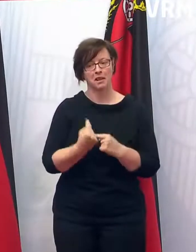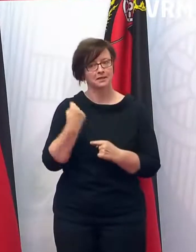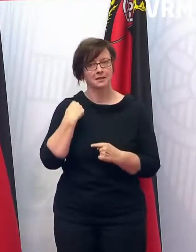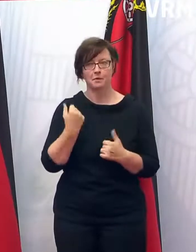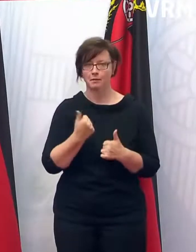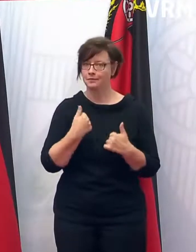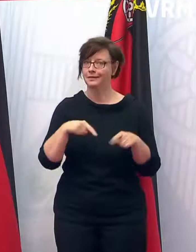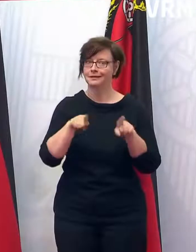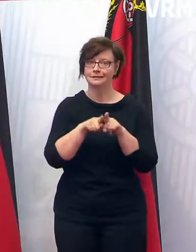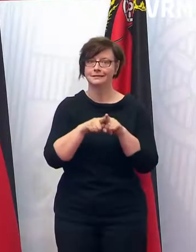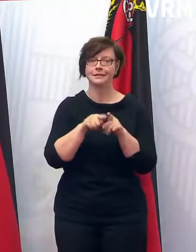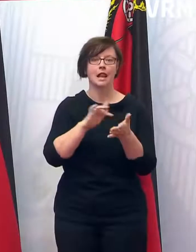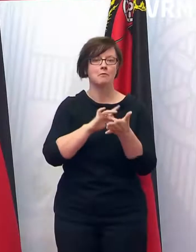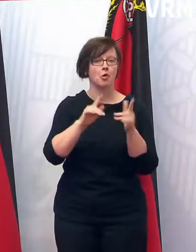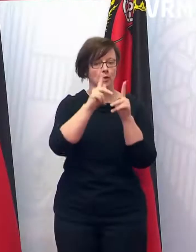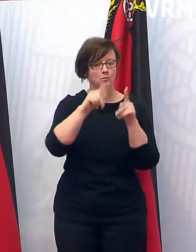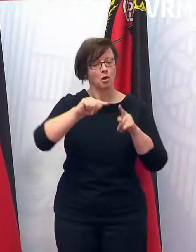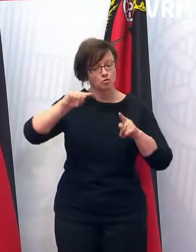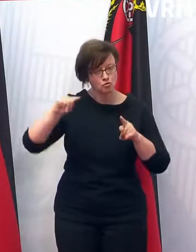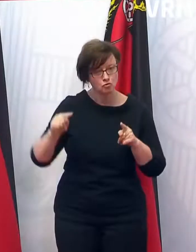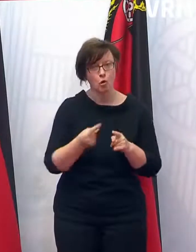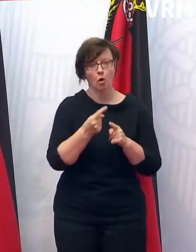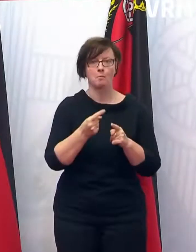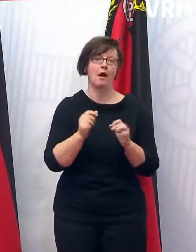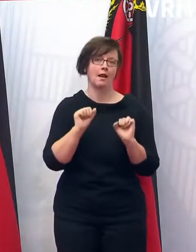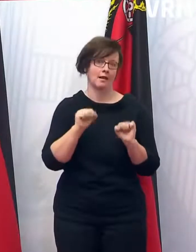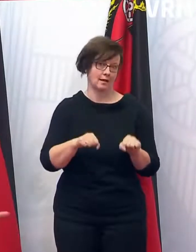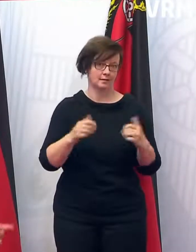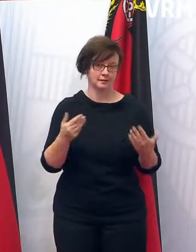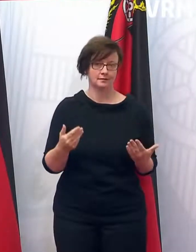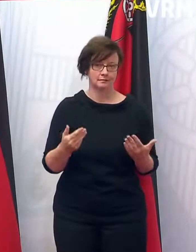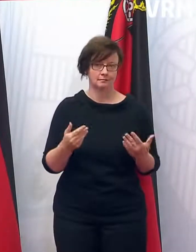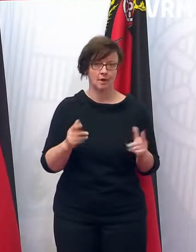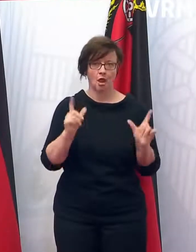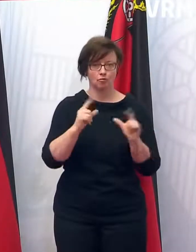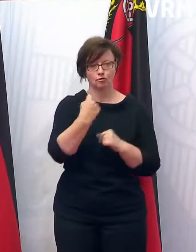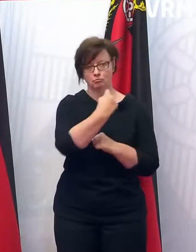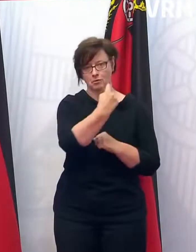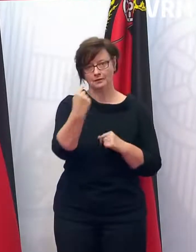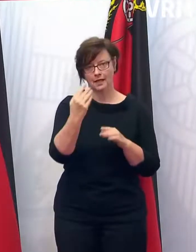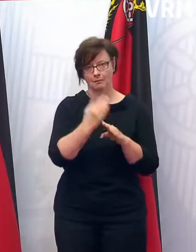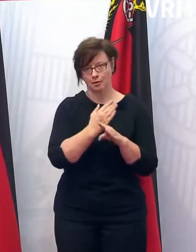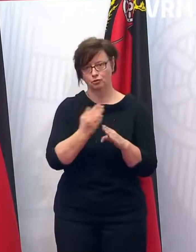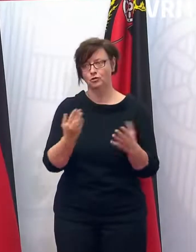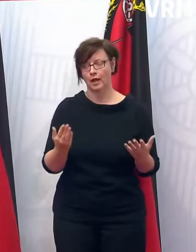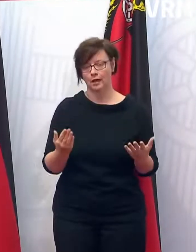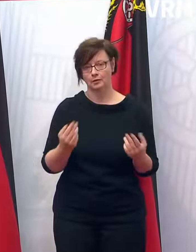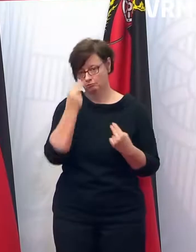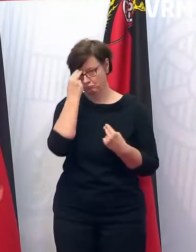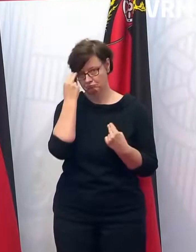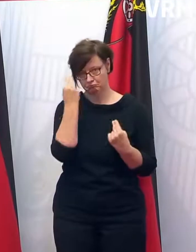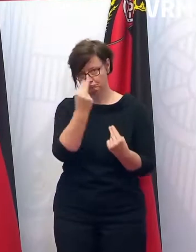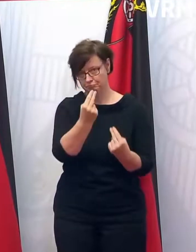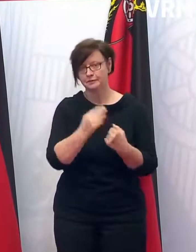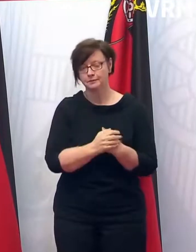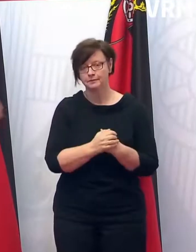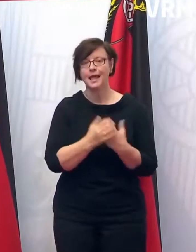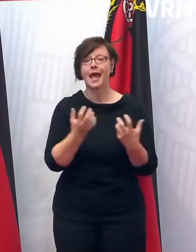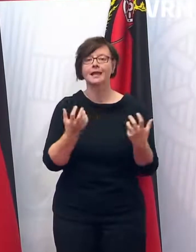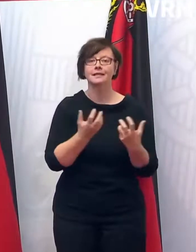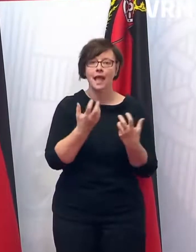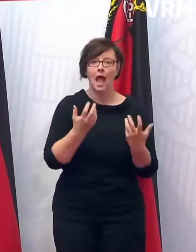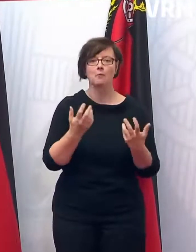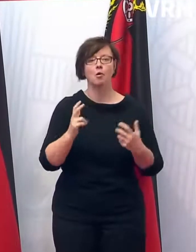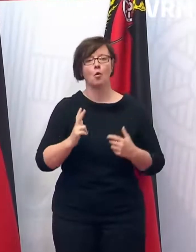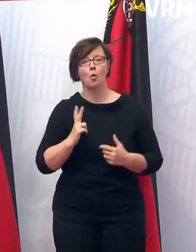Mal genau dieses Hygienekonzept auch wieder anwenden. Also das kann dann der Veranstalter letztendlich dann selber entscheiden, wie er es macht. Und vielleicht zu Thermen,